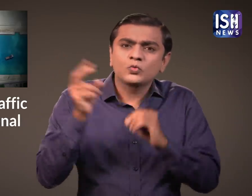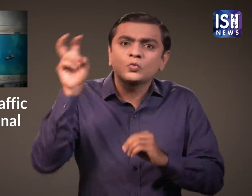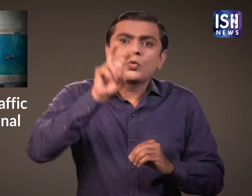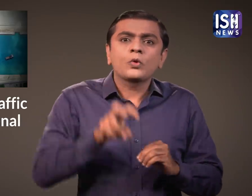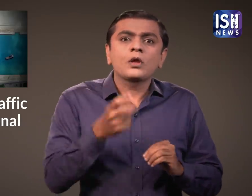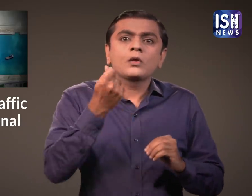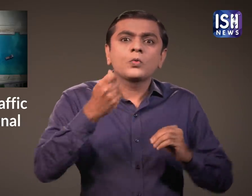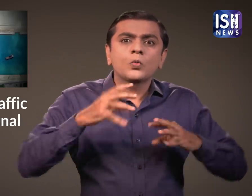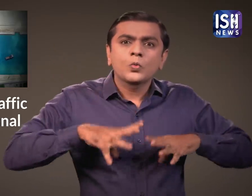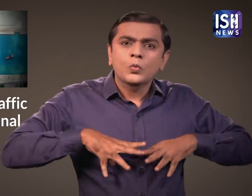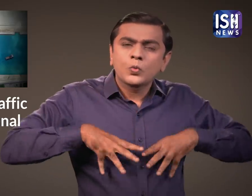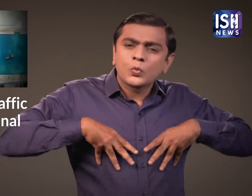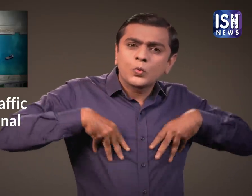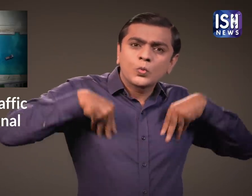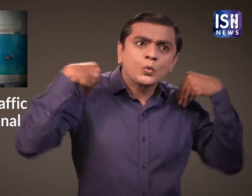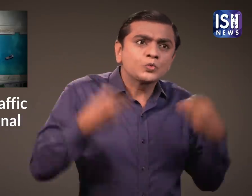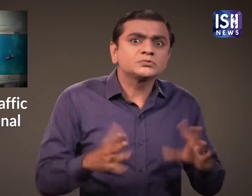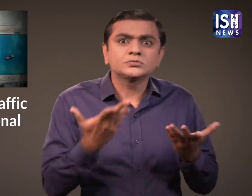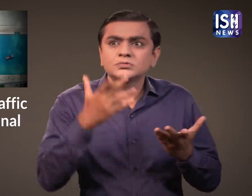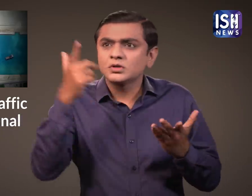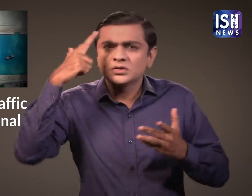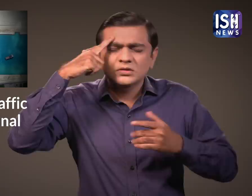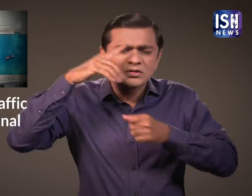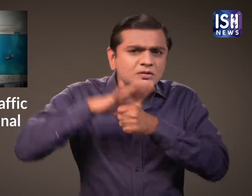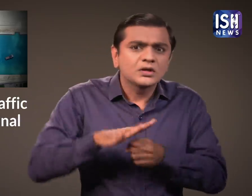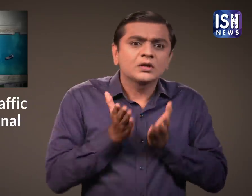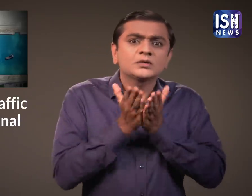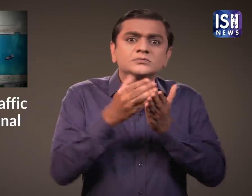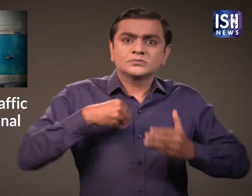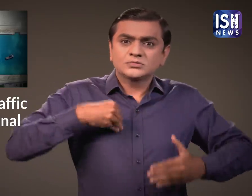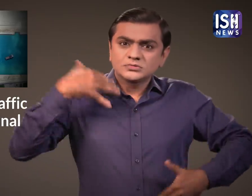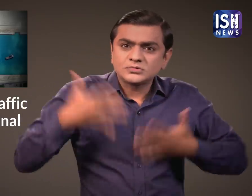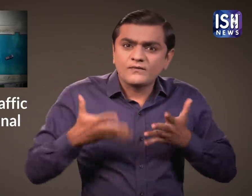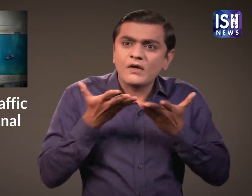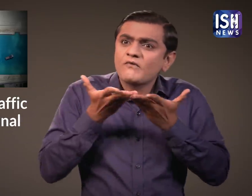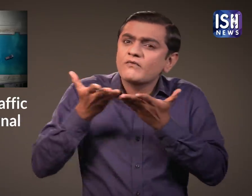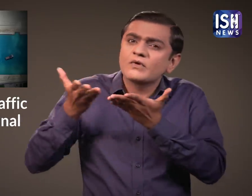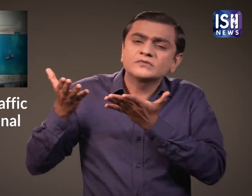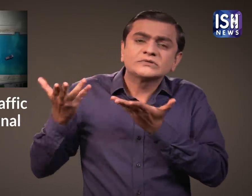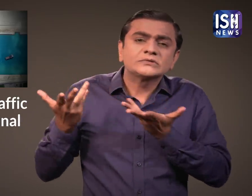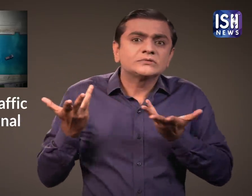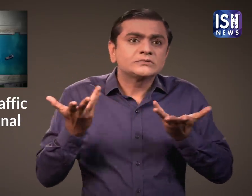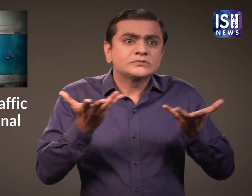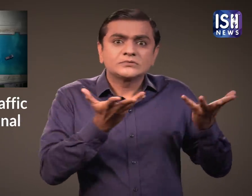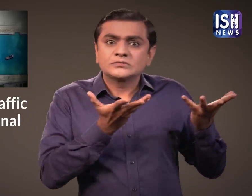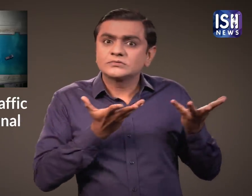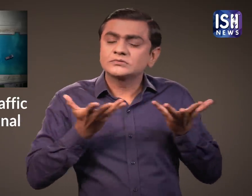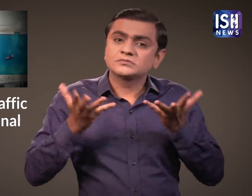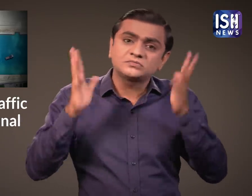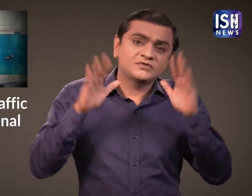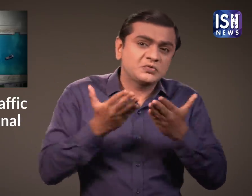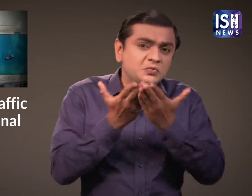कारोबारियों को अर्बो डॉलोरों का नुकसान हुआ, जहाजों को लेकर हर कोई बेहत तनाव में